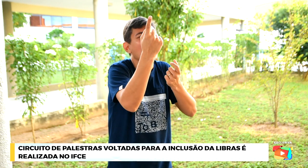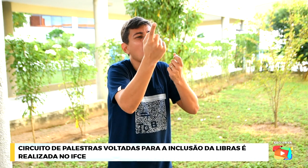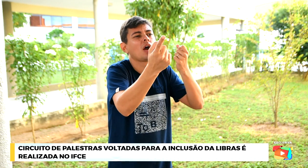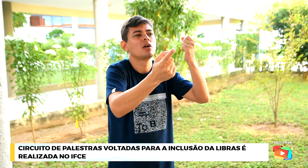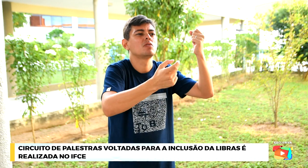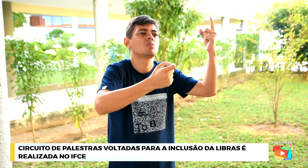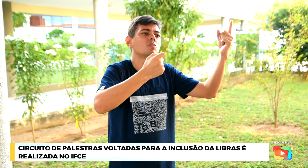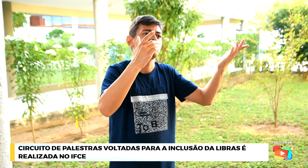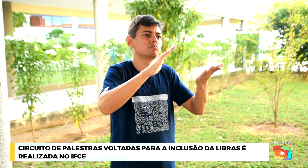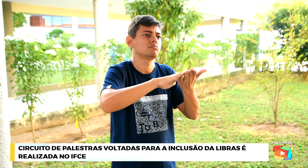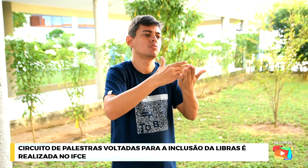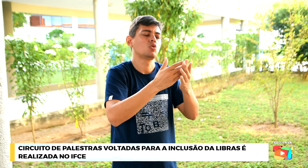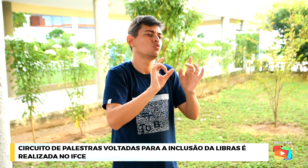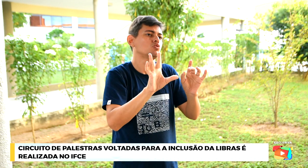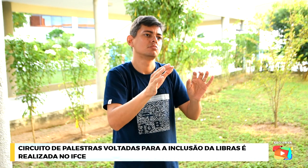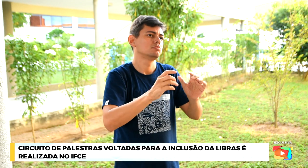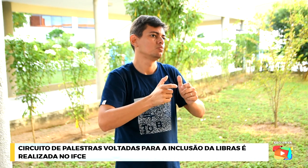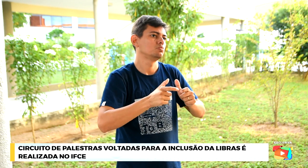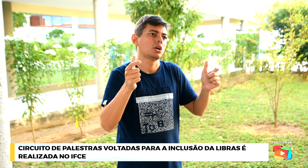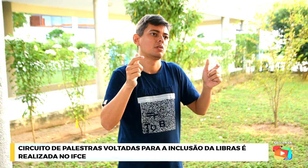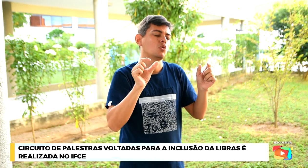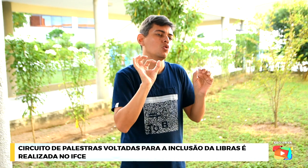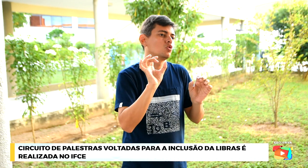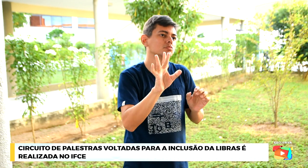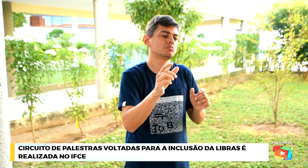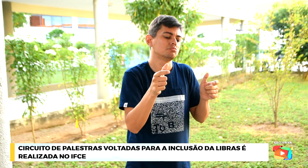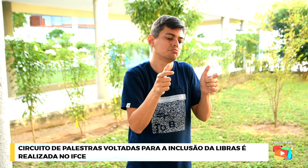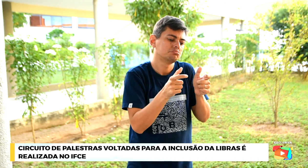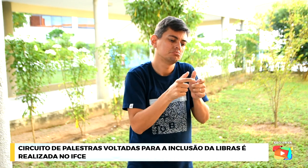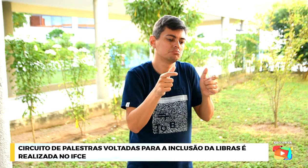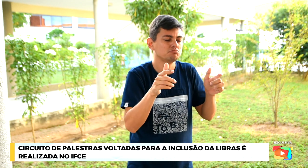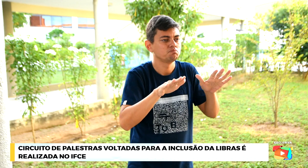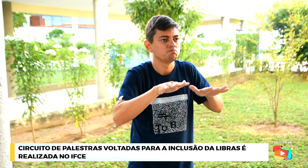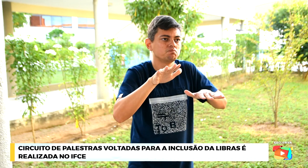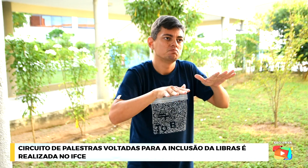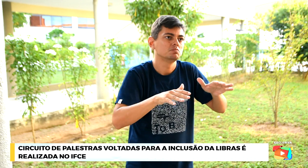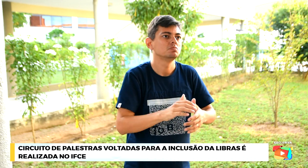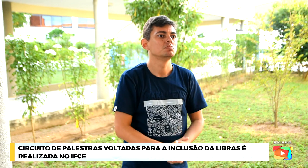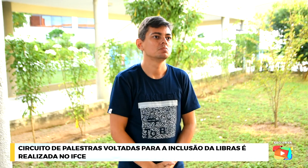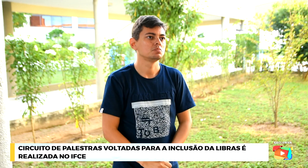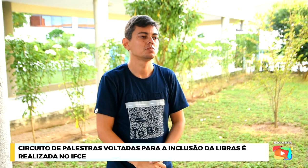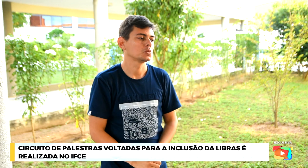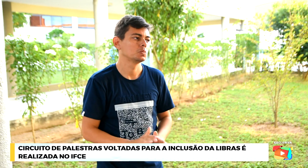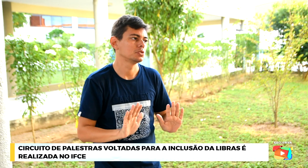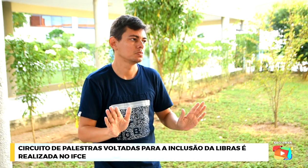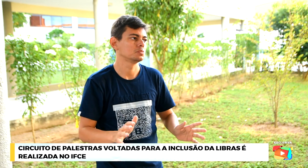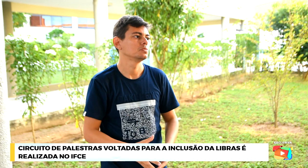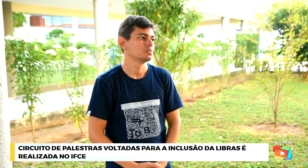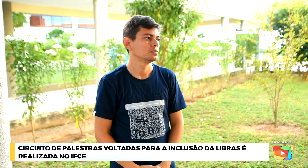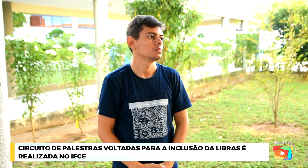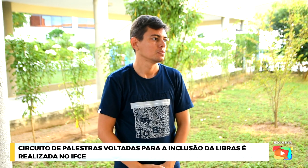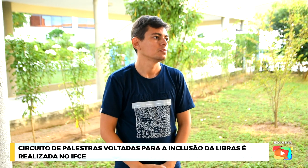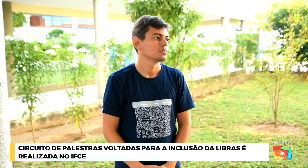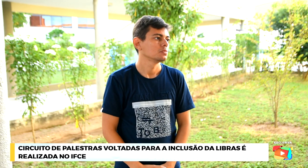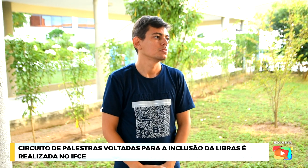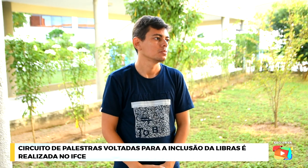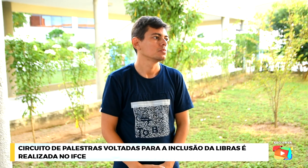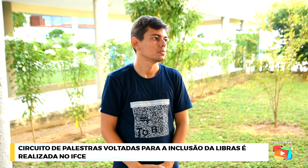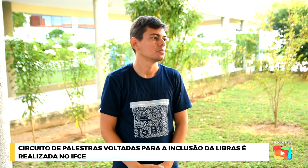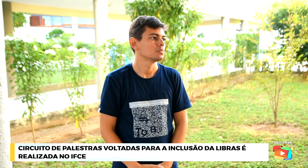interação, as pessoas ainda não têm o conhecimento da língua de sinais. Então, são pouquíssimas pessoas, pouquíssimos ambientes